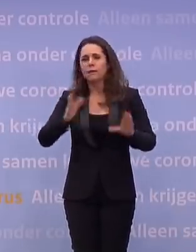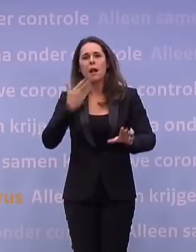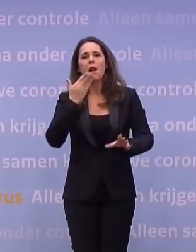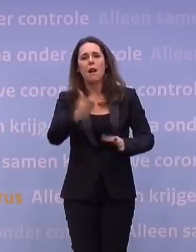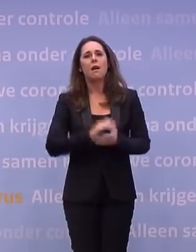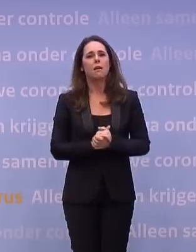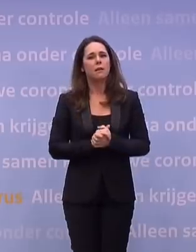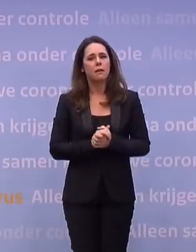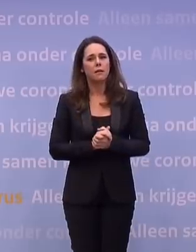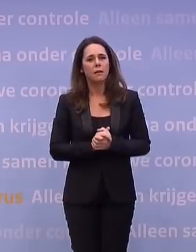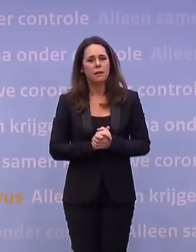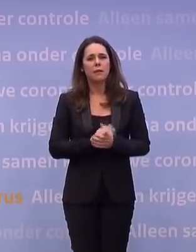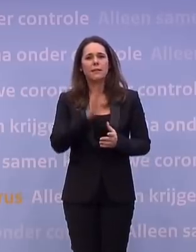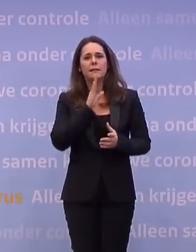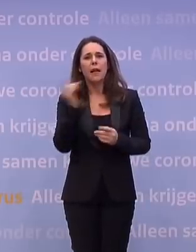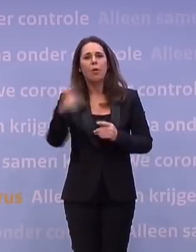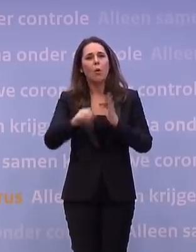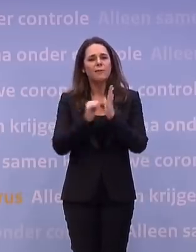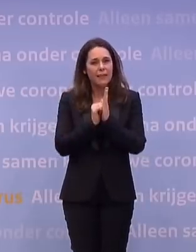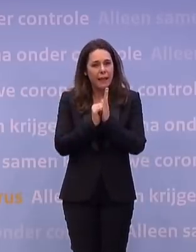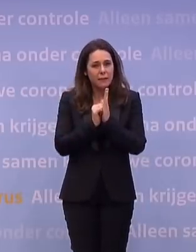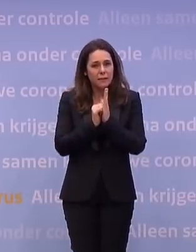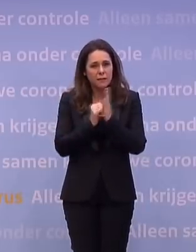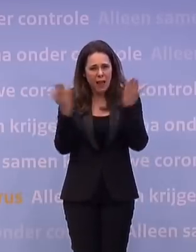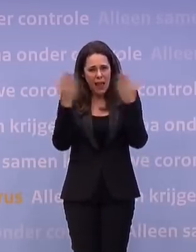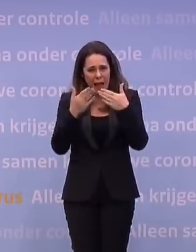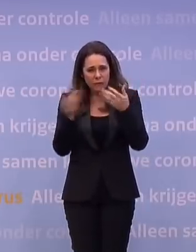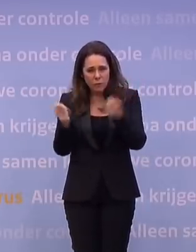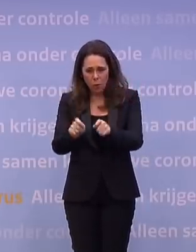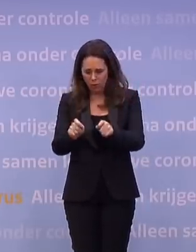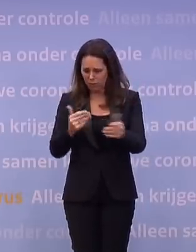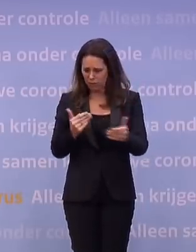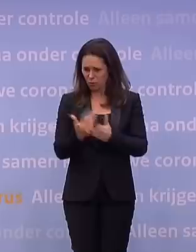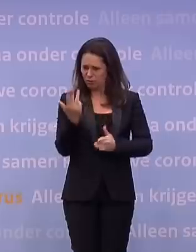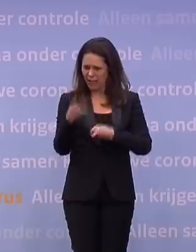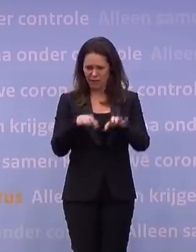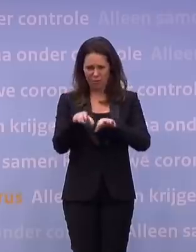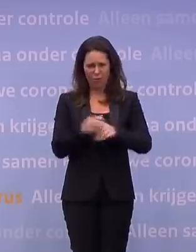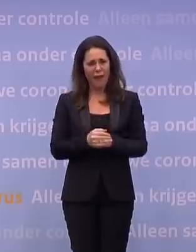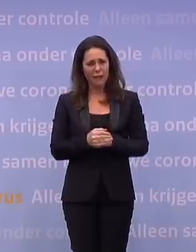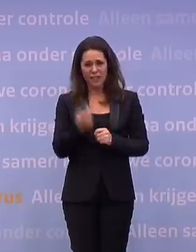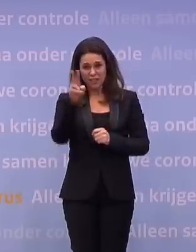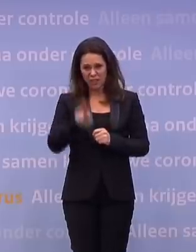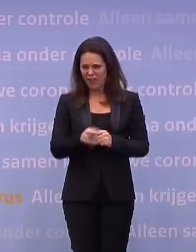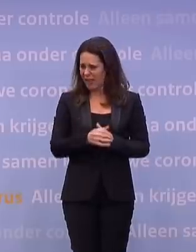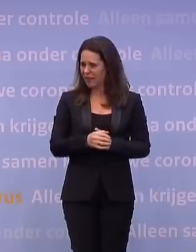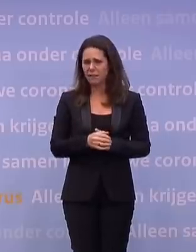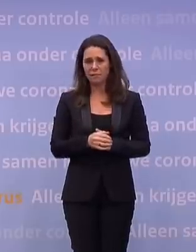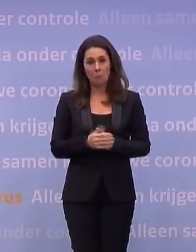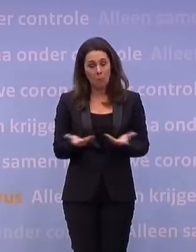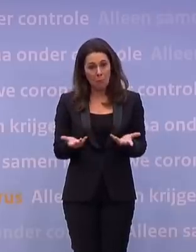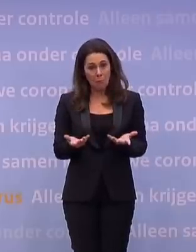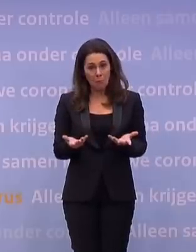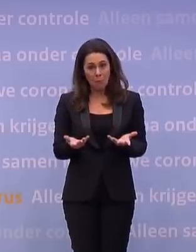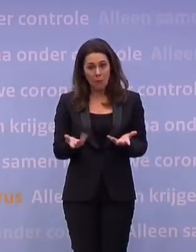stel dat die avondklok komend weekend ingaat tot 9 februari, dat zijn maar twee weken, is het niet eigenlijk onverantwoord van u om te segureren dat we daarna